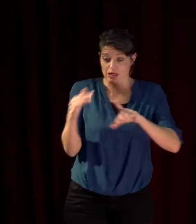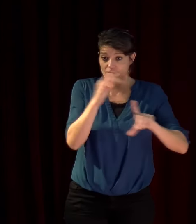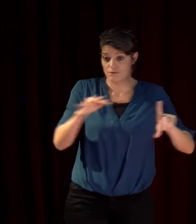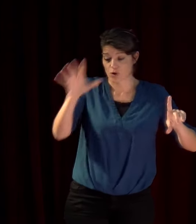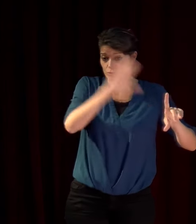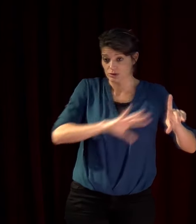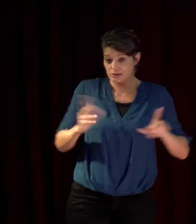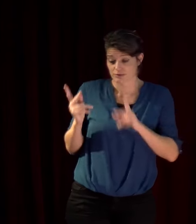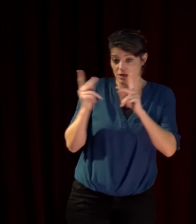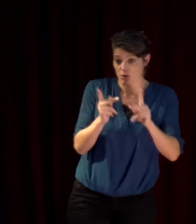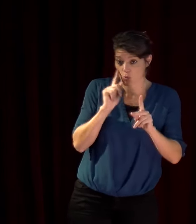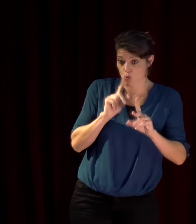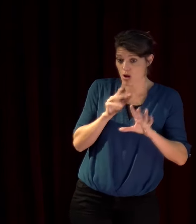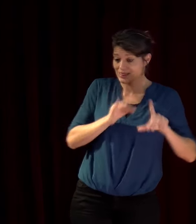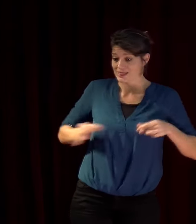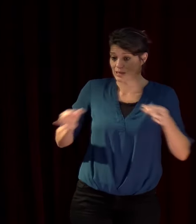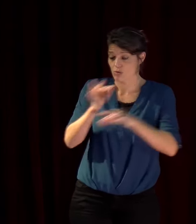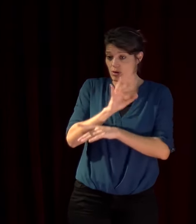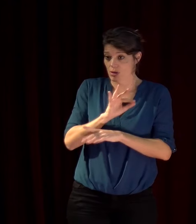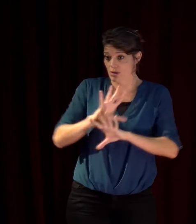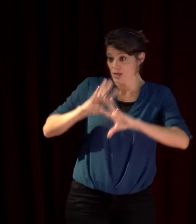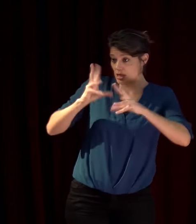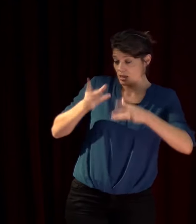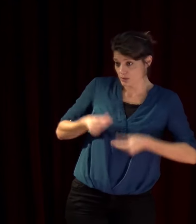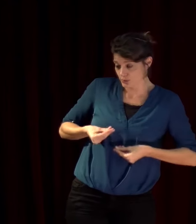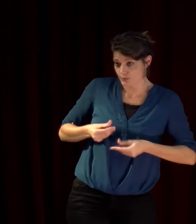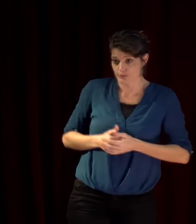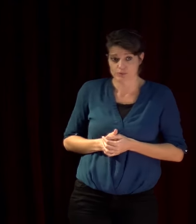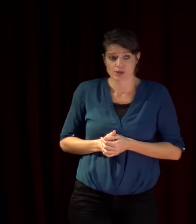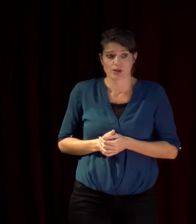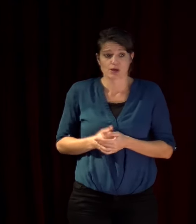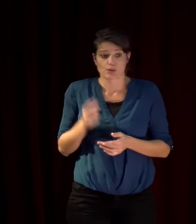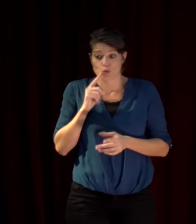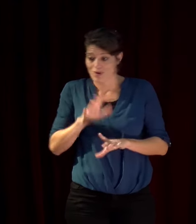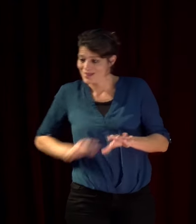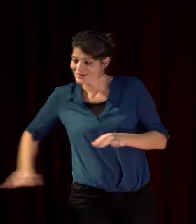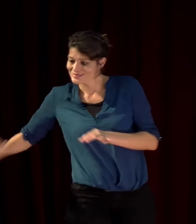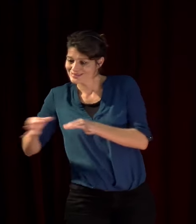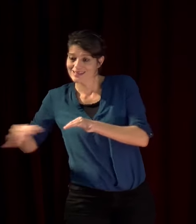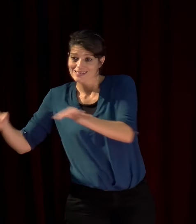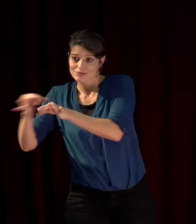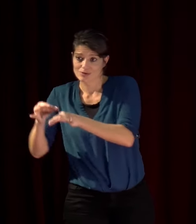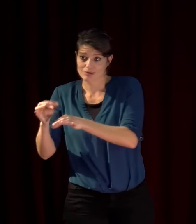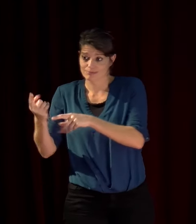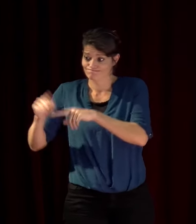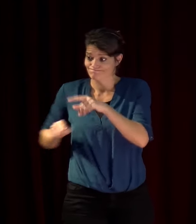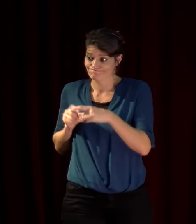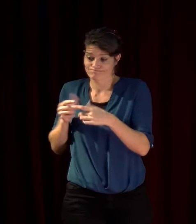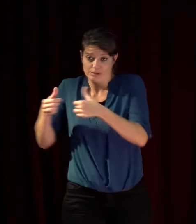'hui il y a un territoire qui est interdit à nous et le théâtre fait qu